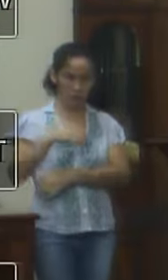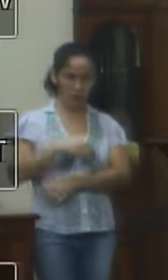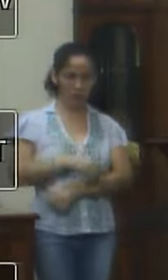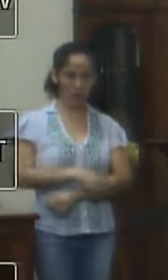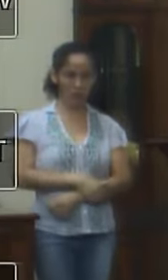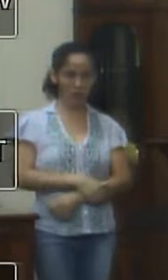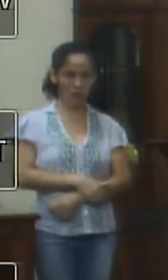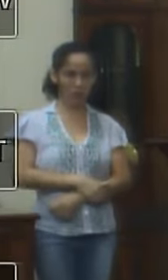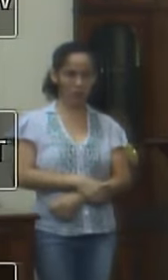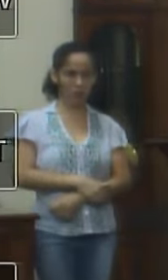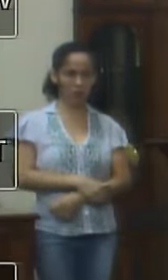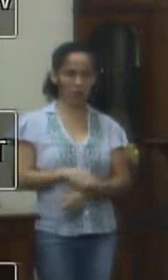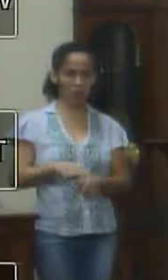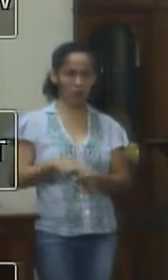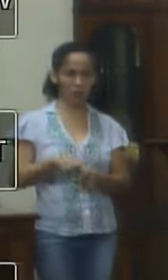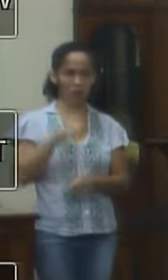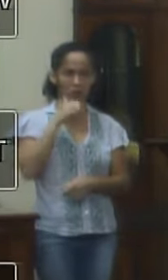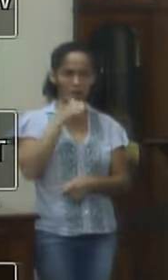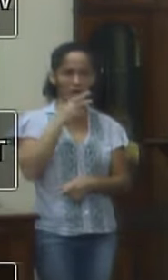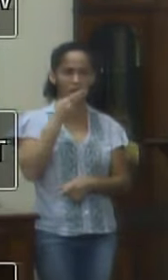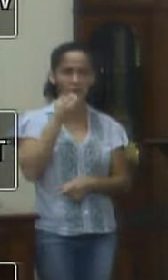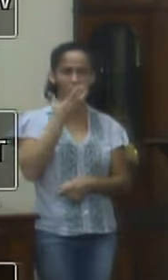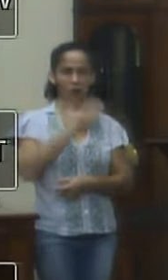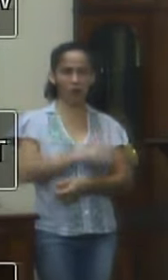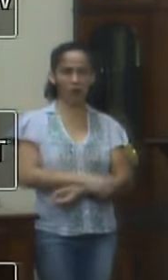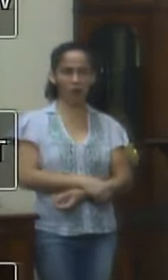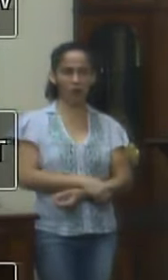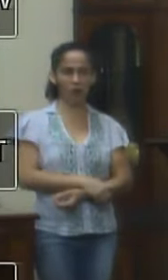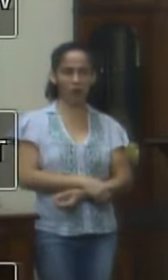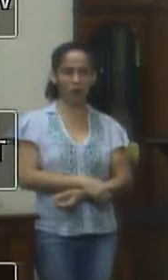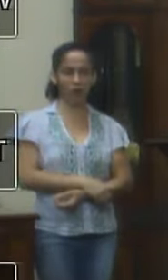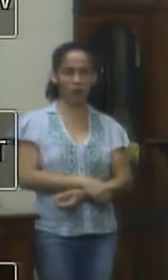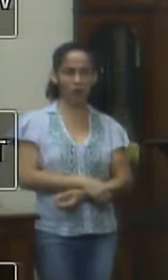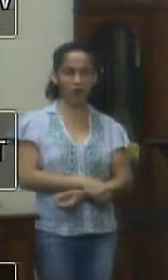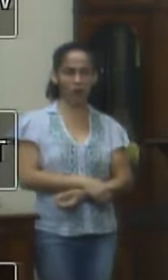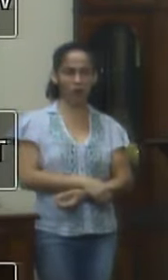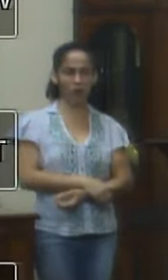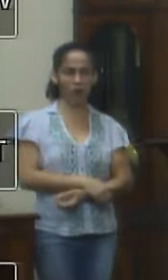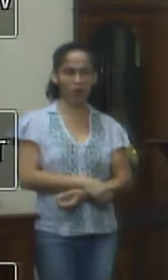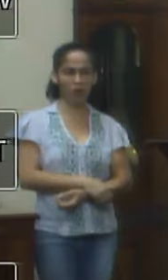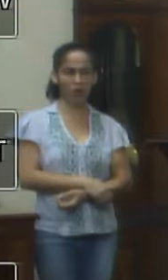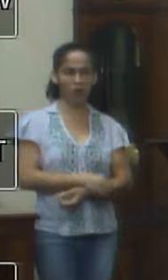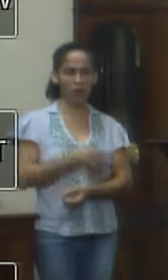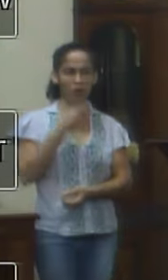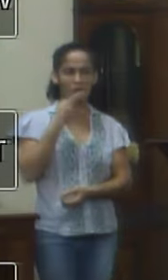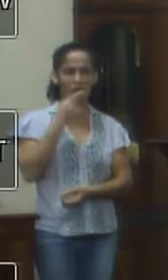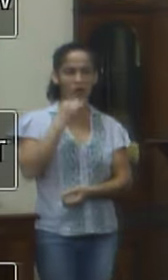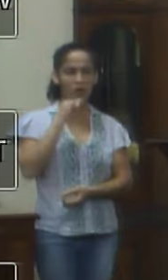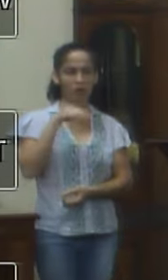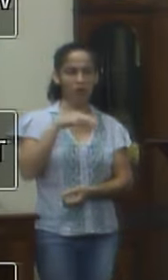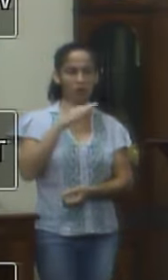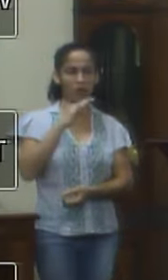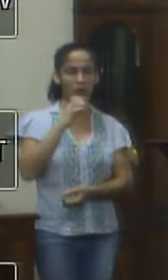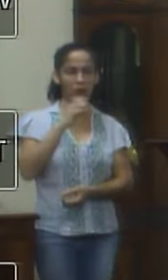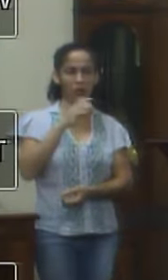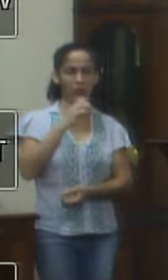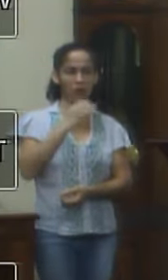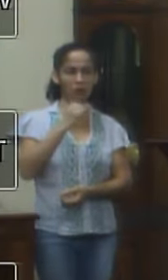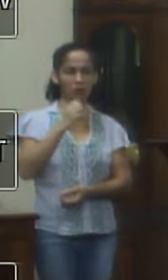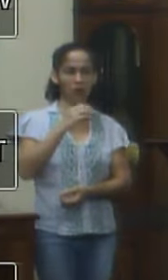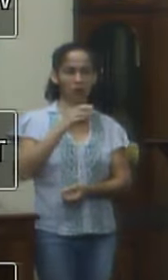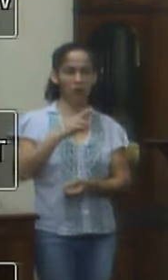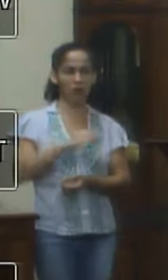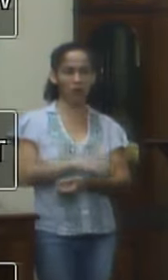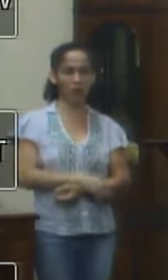para elogiar essa criatura porque é um imbecil eu não tenho medo de